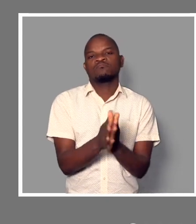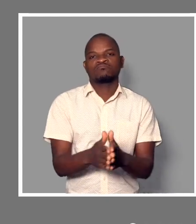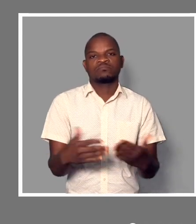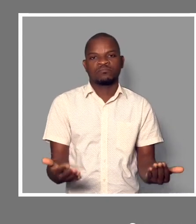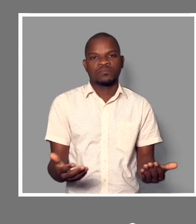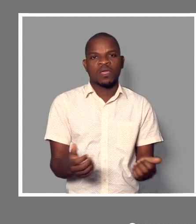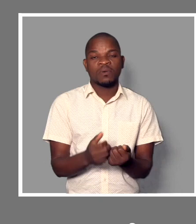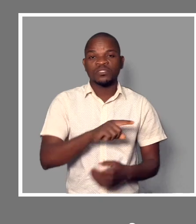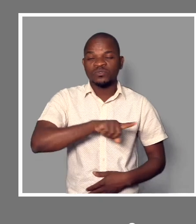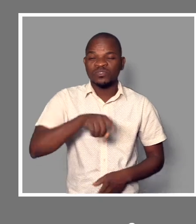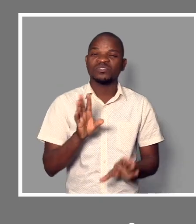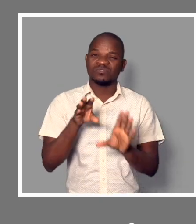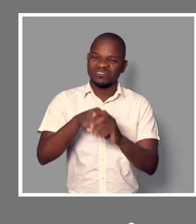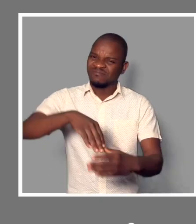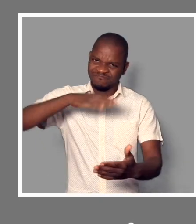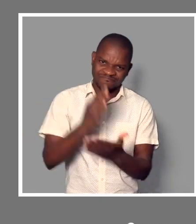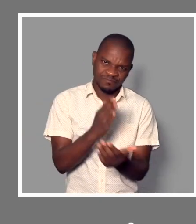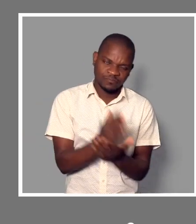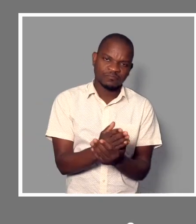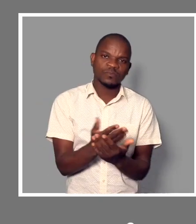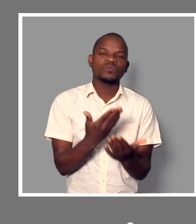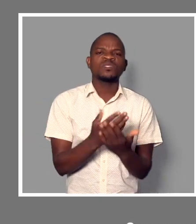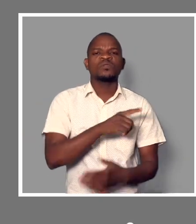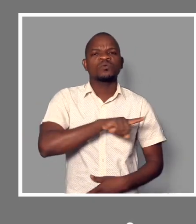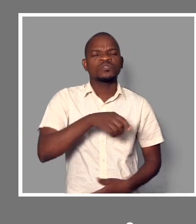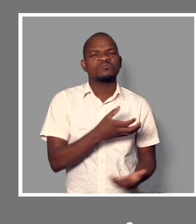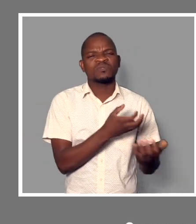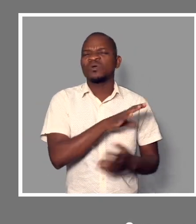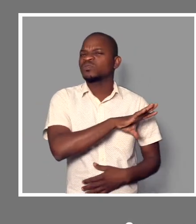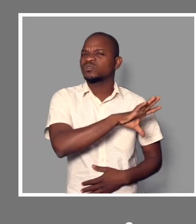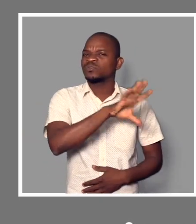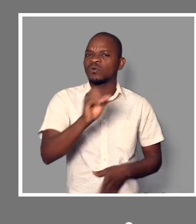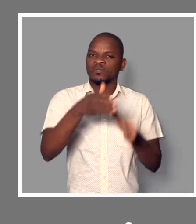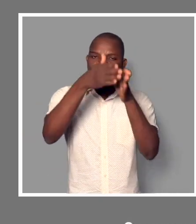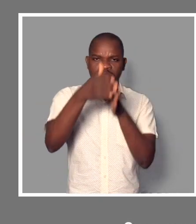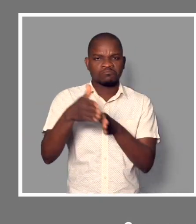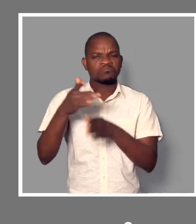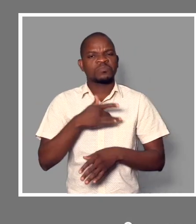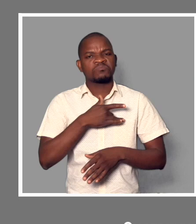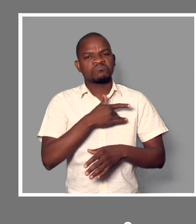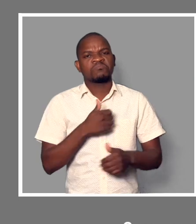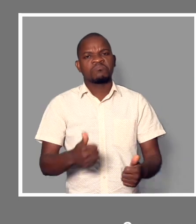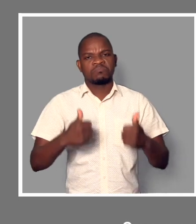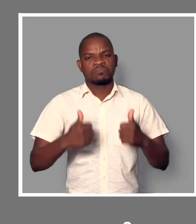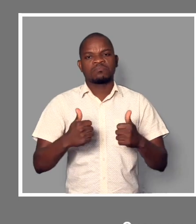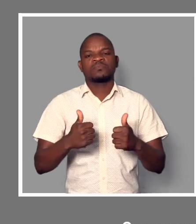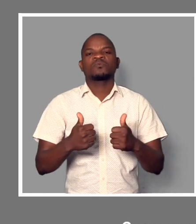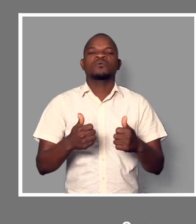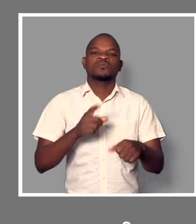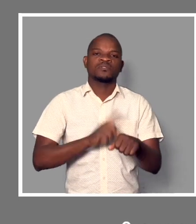Nós somos inclusivos a todos. Queremos que todos se sintam seguros e se sintam bem enquanto estiverem na